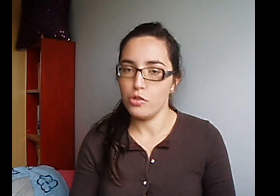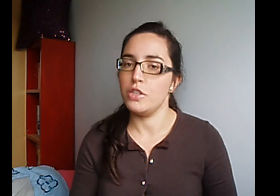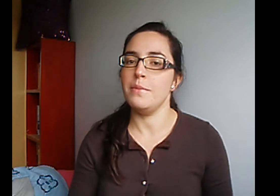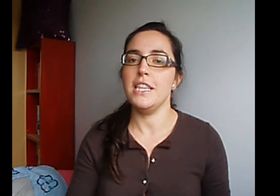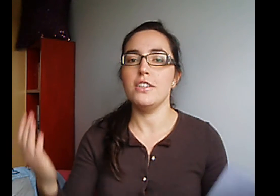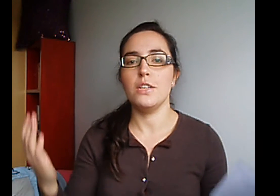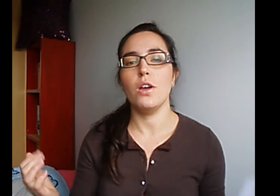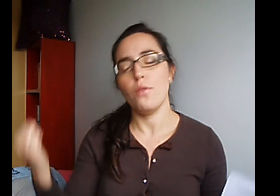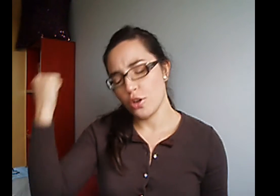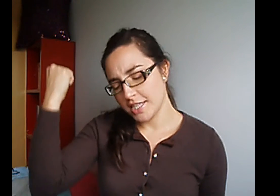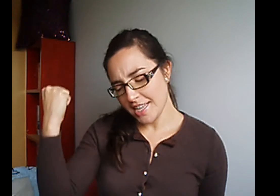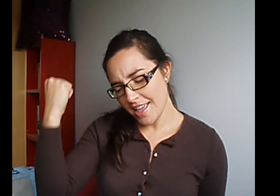los vídeos de nuevo Sí